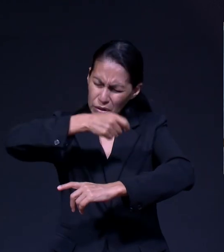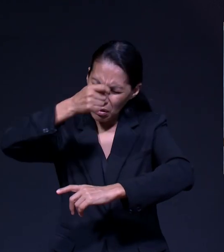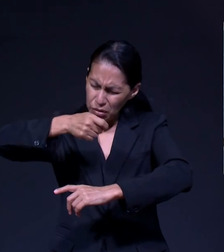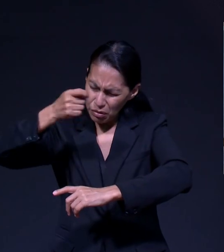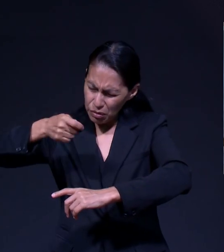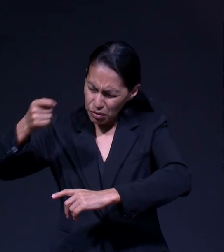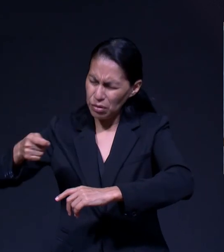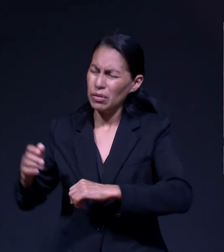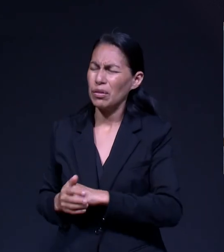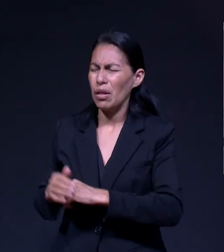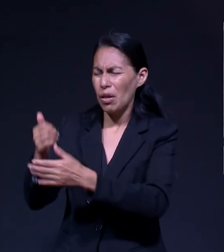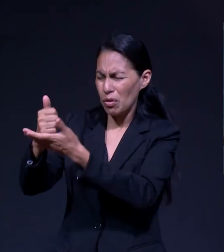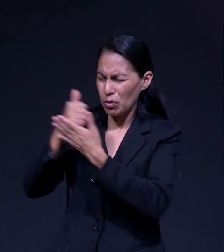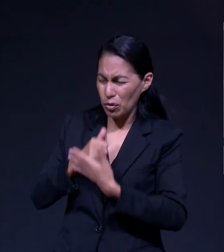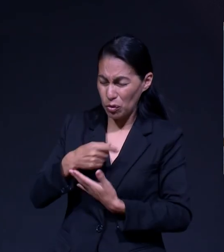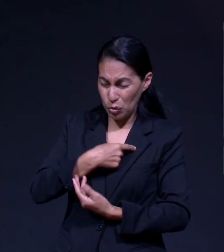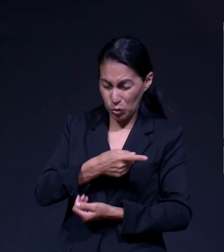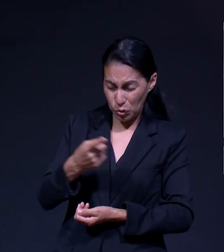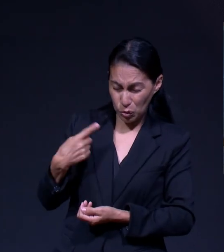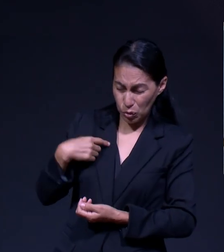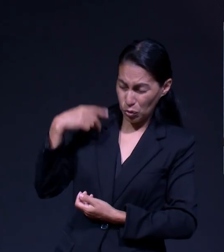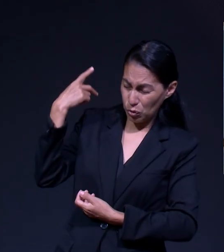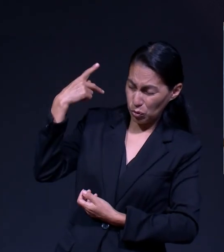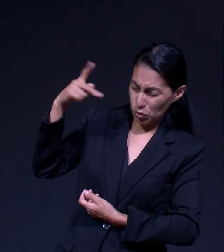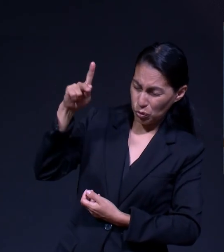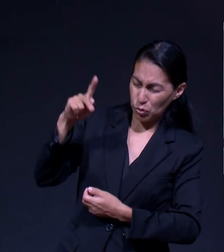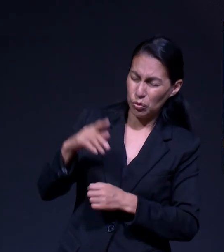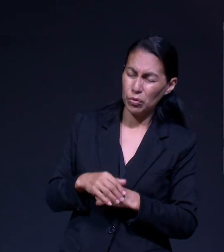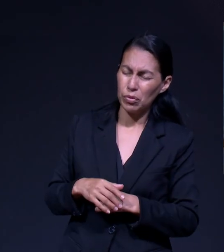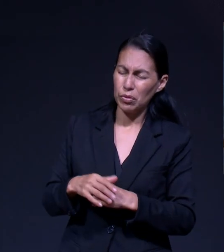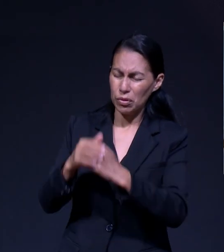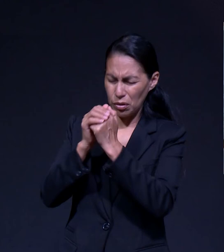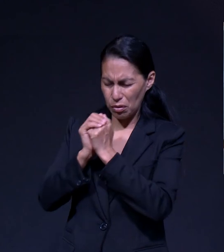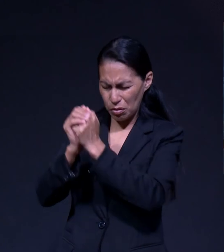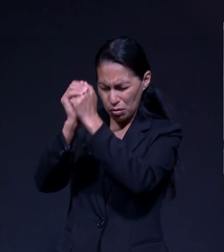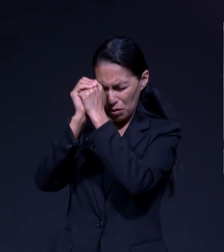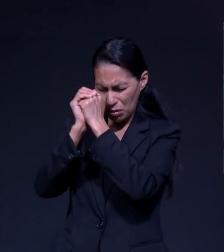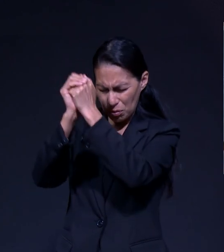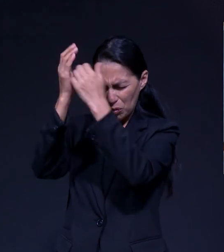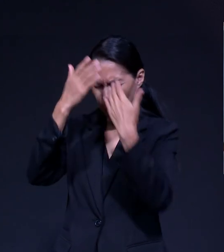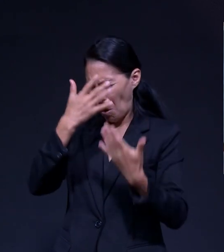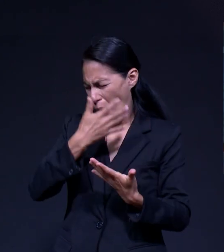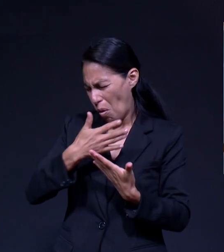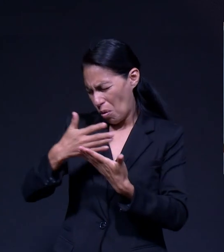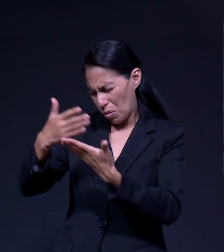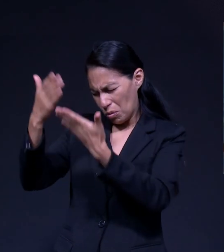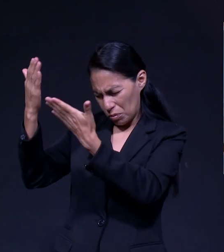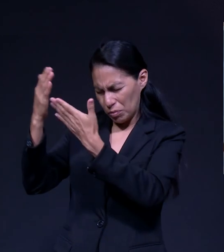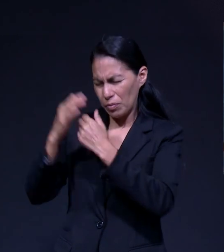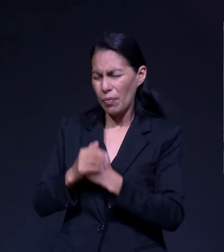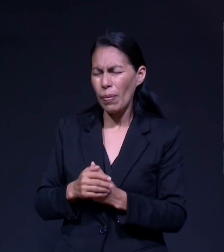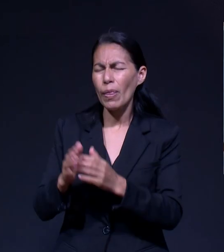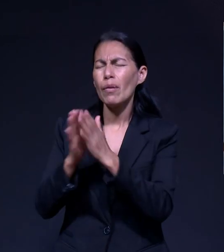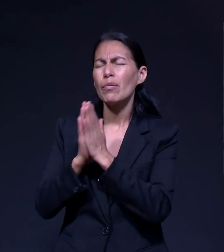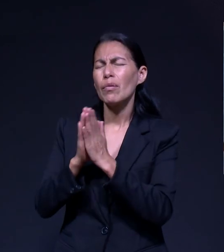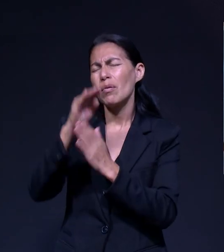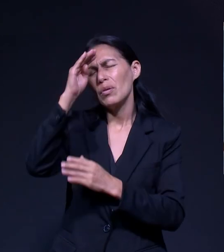pertenecemos. En cuerpo, alma y espíritu te adoramos. Bendice cada hogar con tu